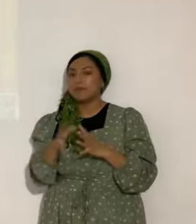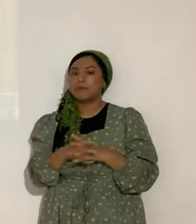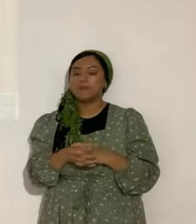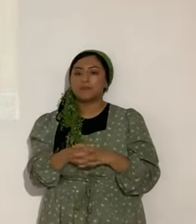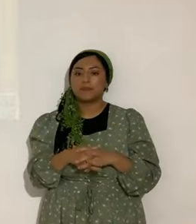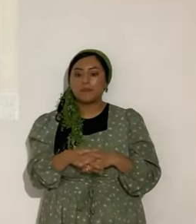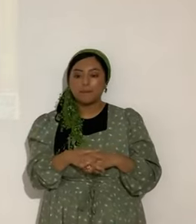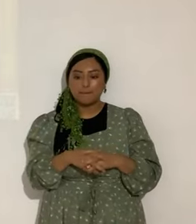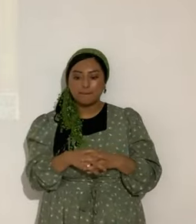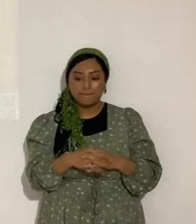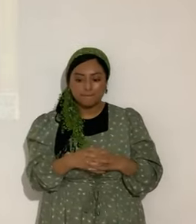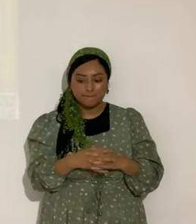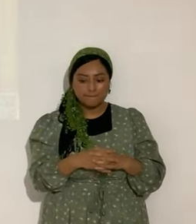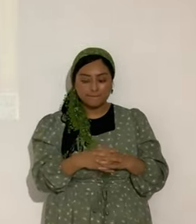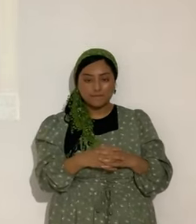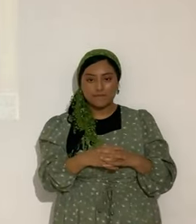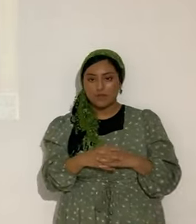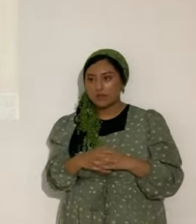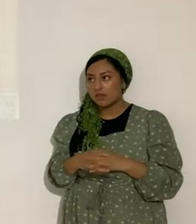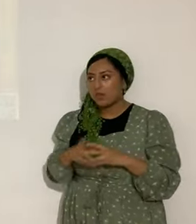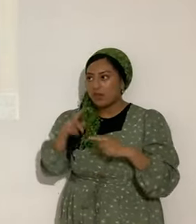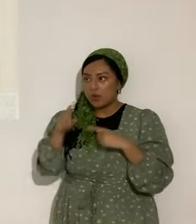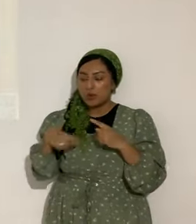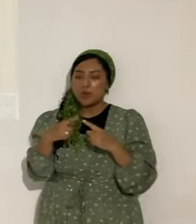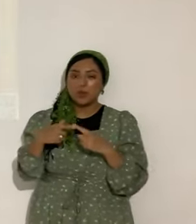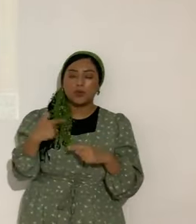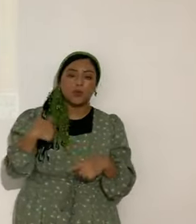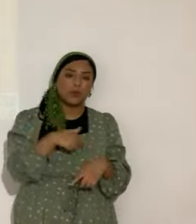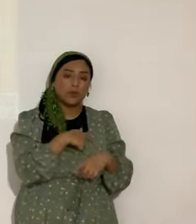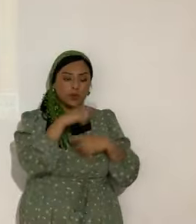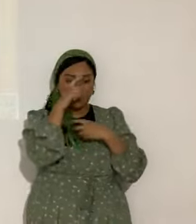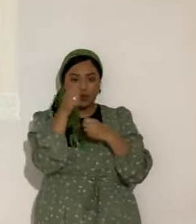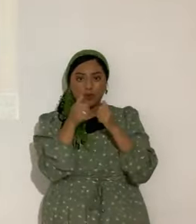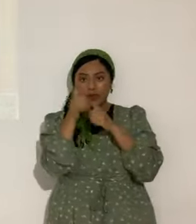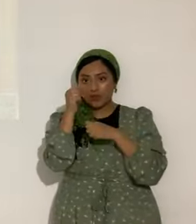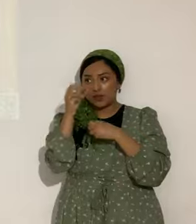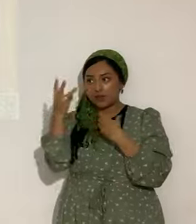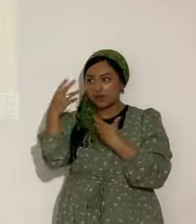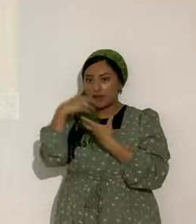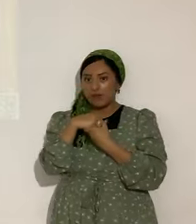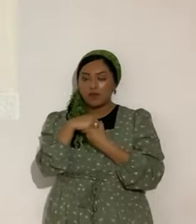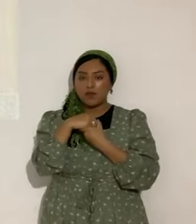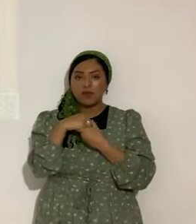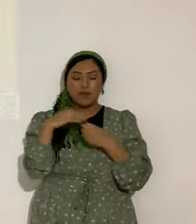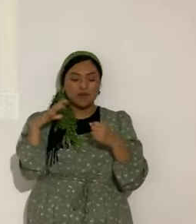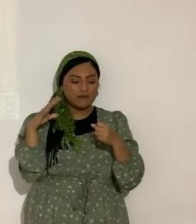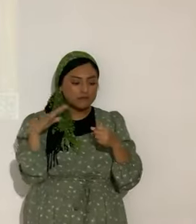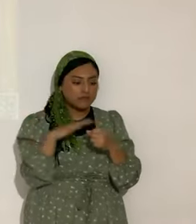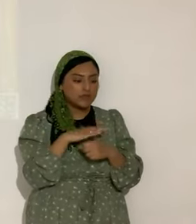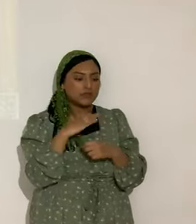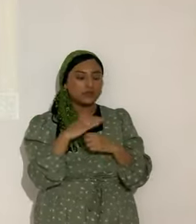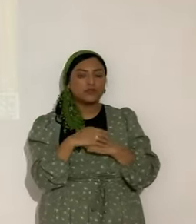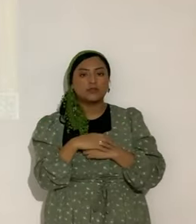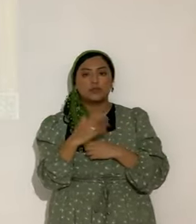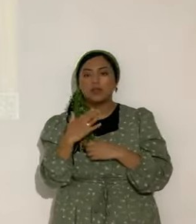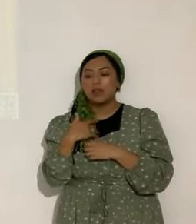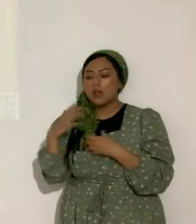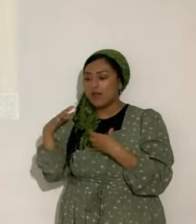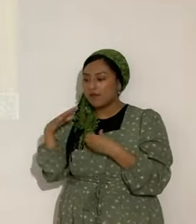Entonces, a ver. Cuando confiamos en Yahshua. Nos llenamos de su presencia. ¿Sí? Nos llenamos de pensamientos en